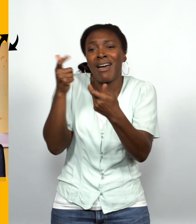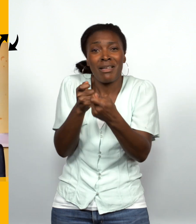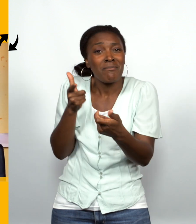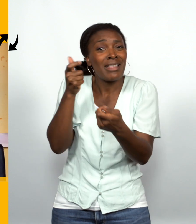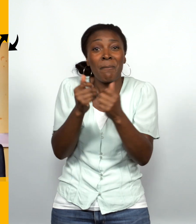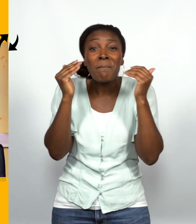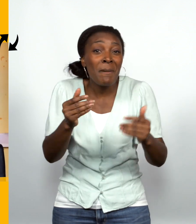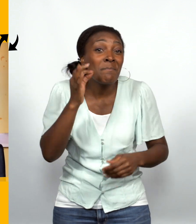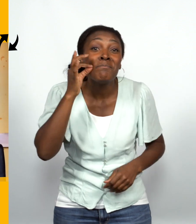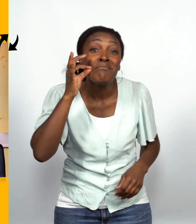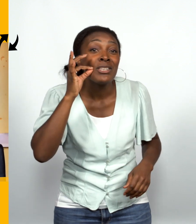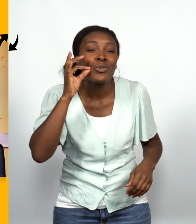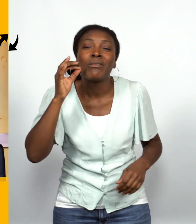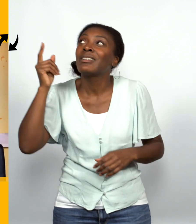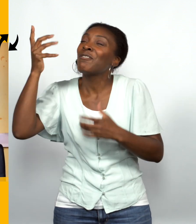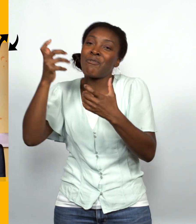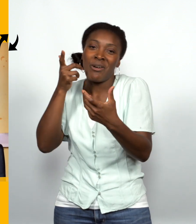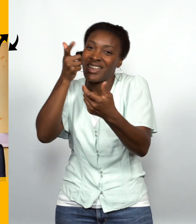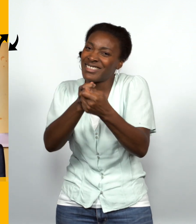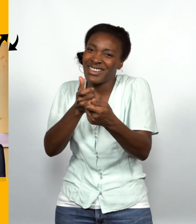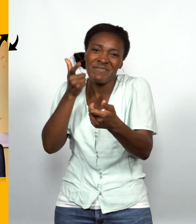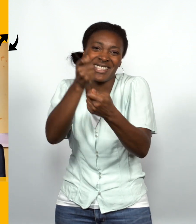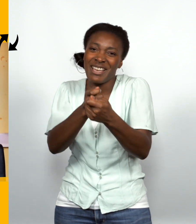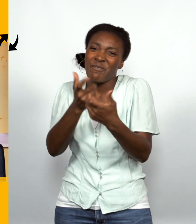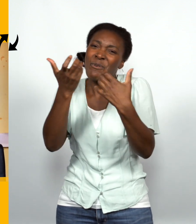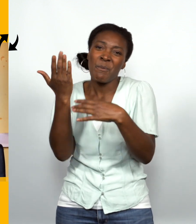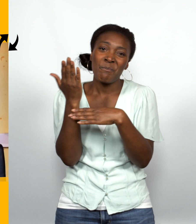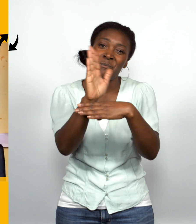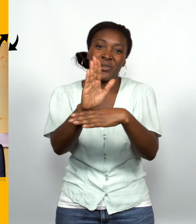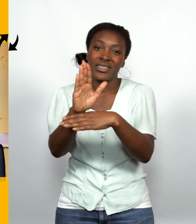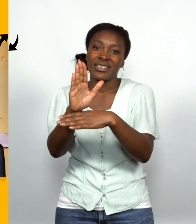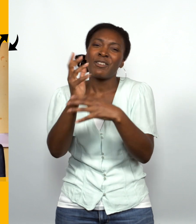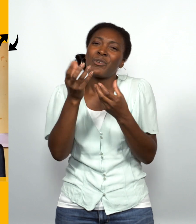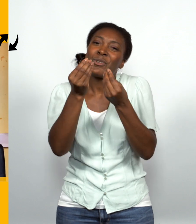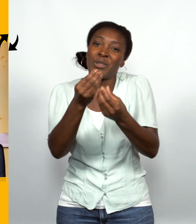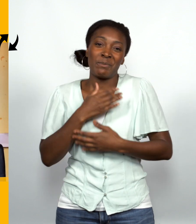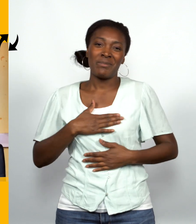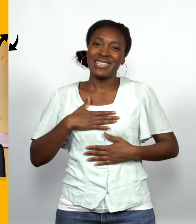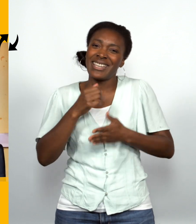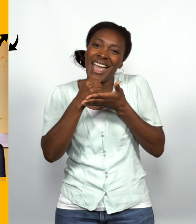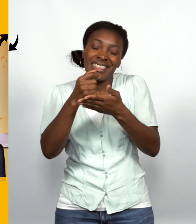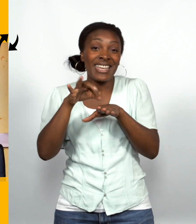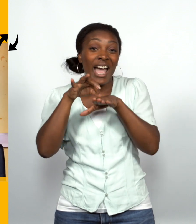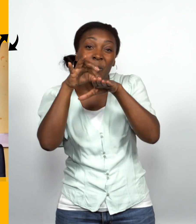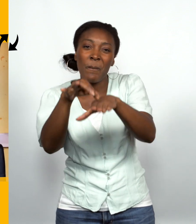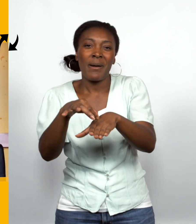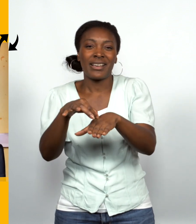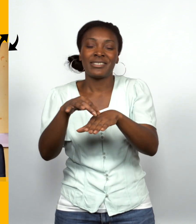même des besoins comme ça qui peuvent paraître anodins. Dieu veut aussi montrer qu'il est là pour nous faire plaisir, nous aider, nous accompagner dans les moindres